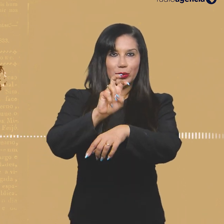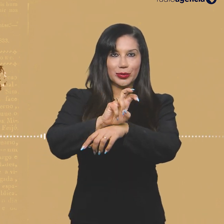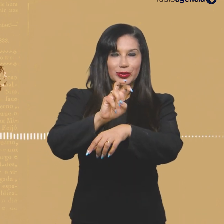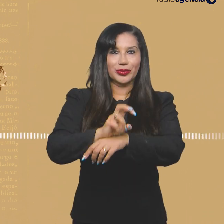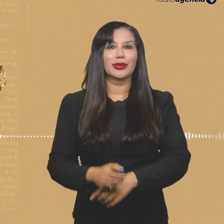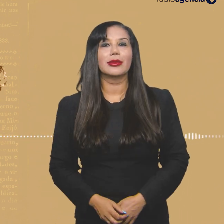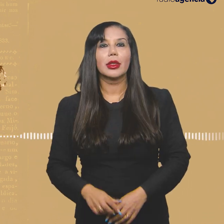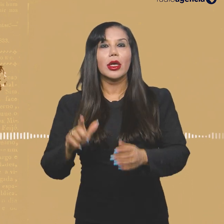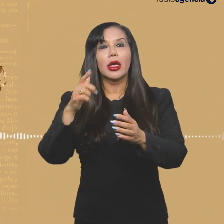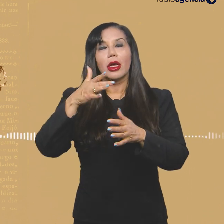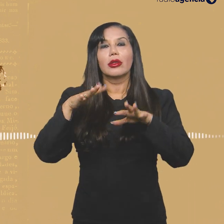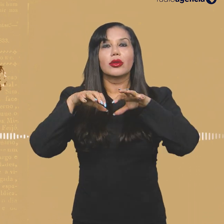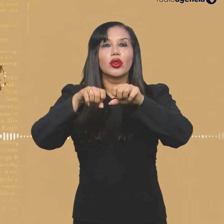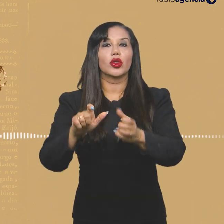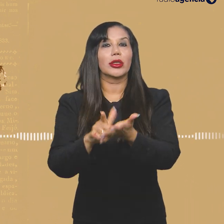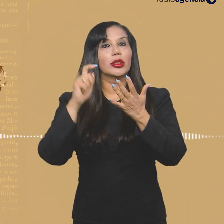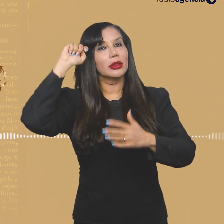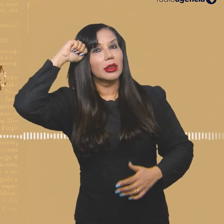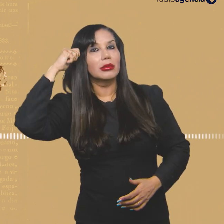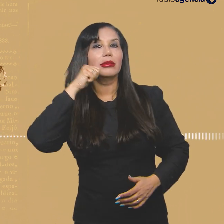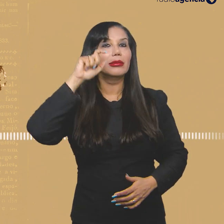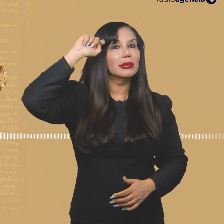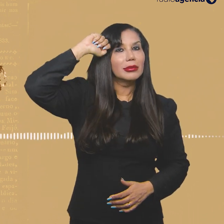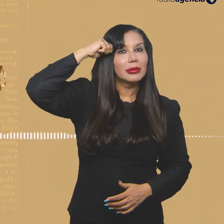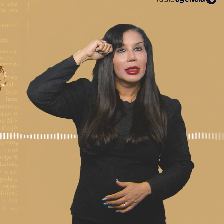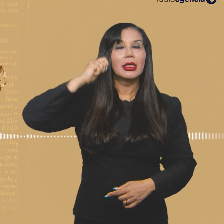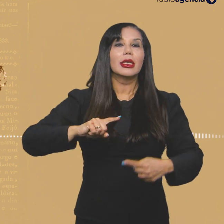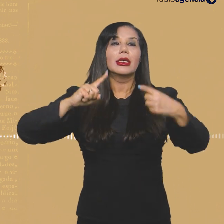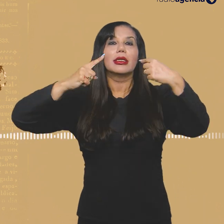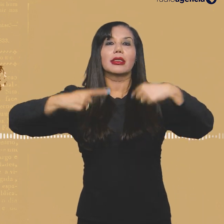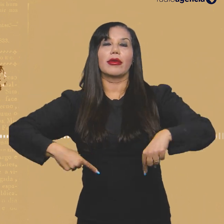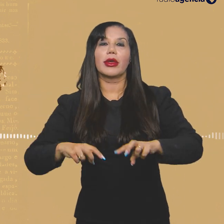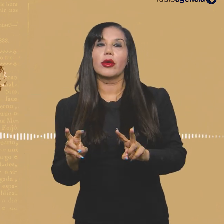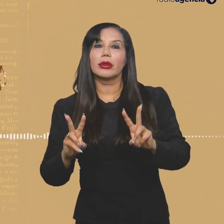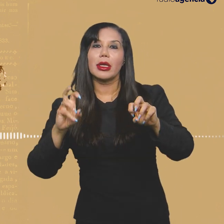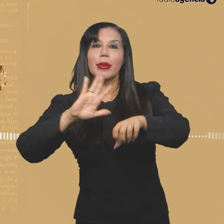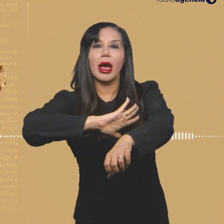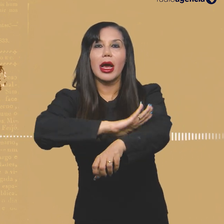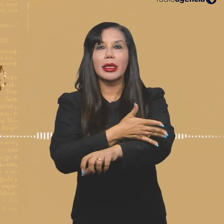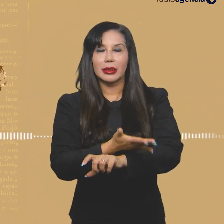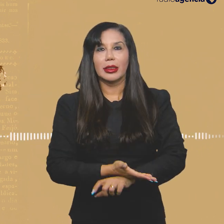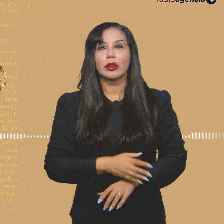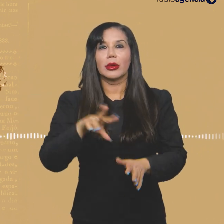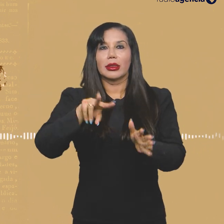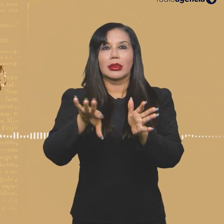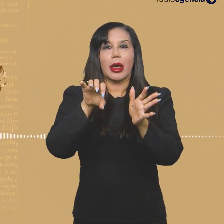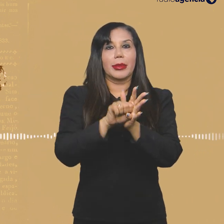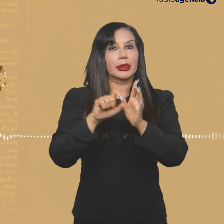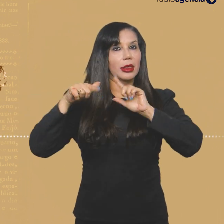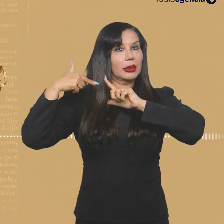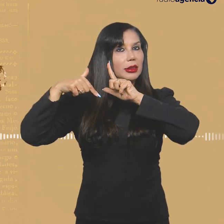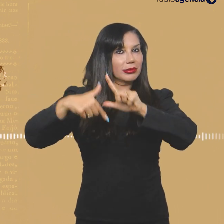Episódio 5 Jornalistas negras e negros desafiam abordagens racistas da mídia tradicional